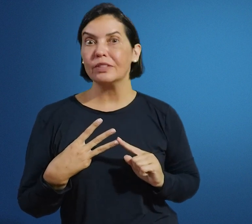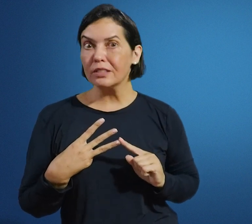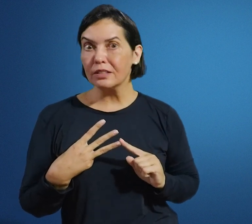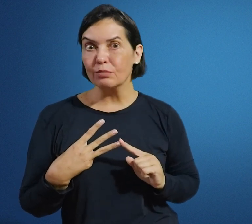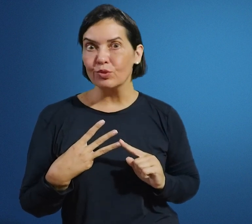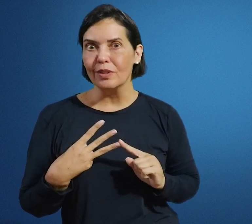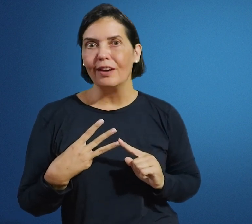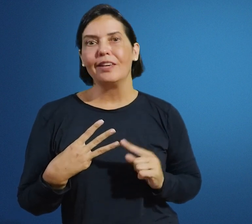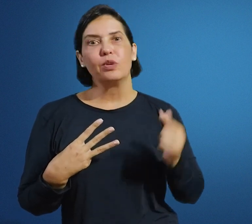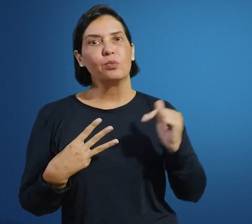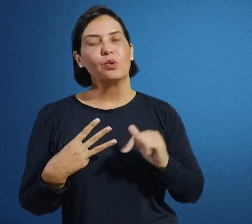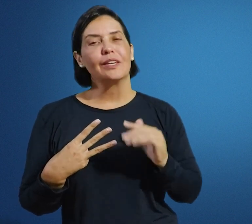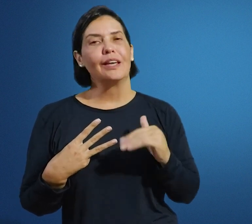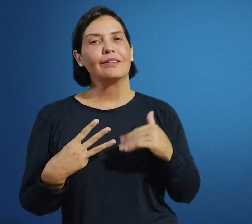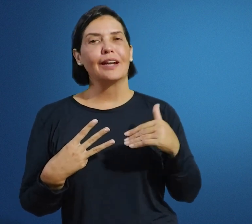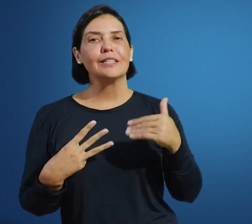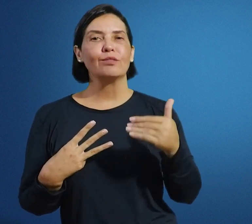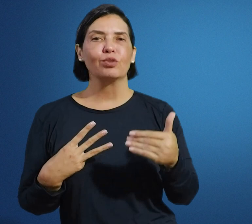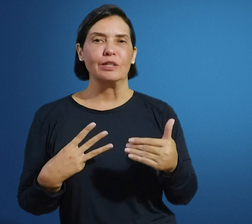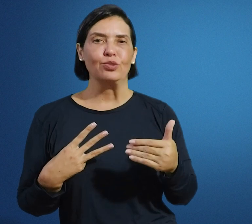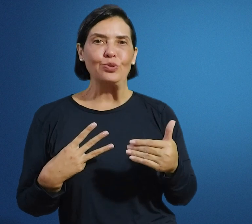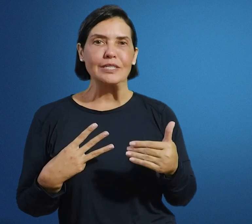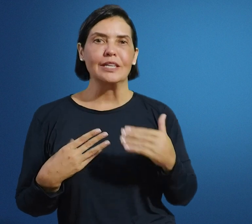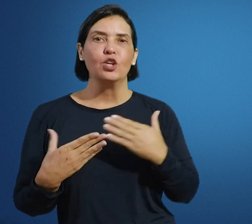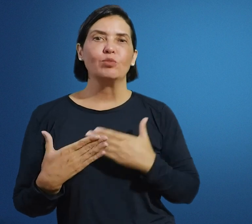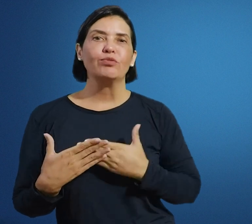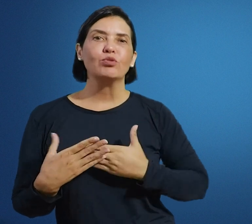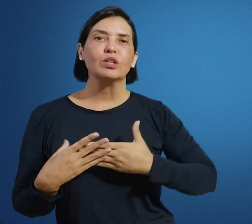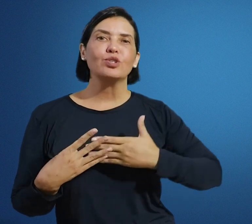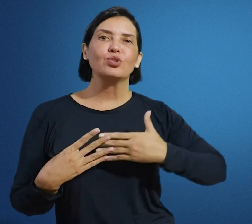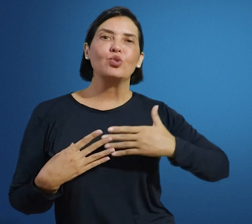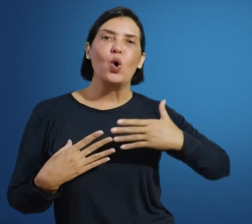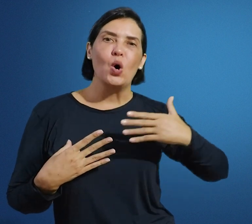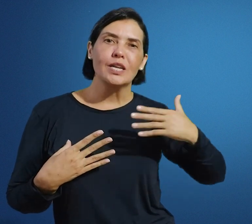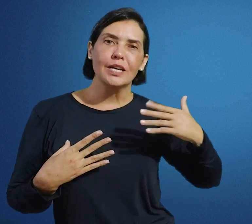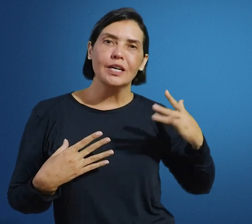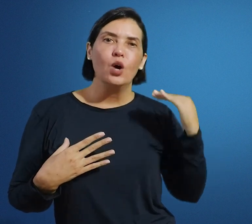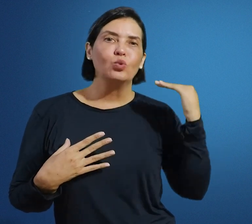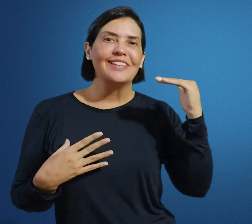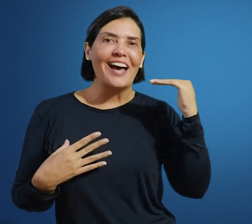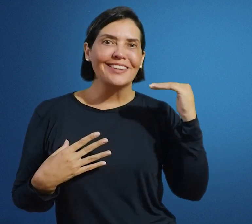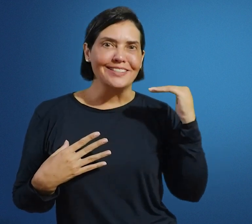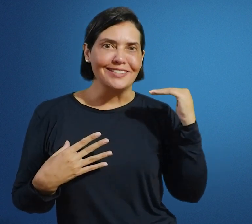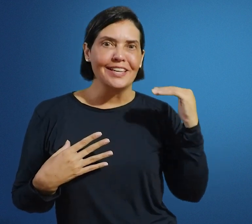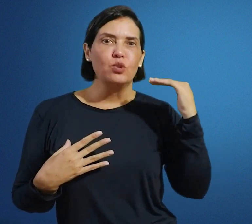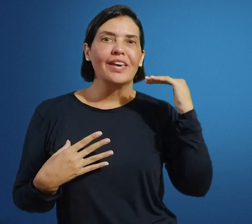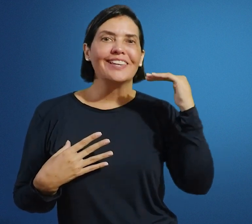conversamos. E o e-book, ele traz informações de uma evolução histórica, com datas, e o que que